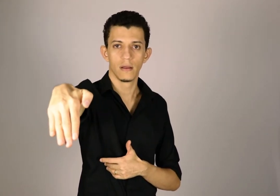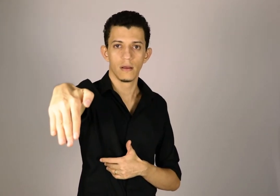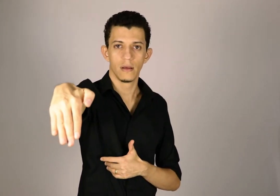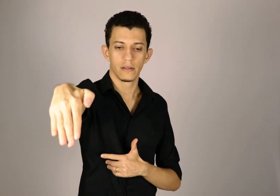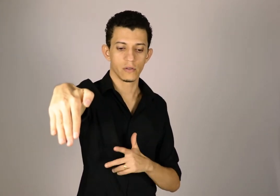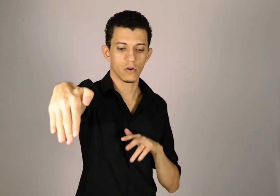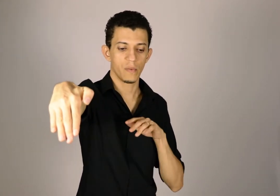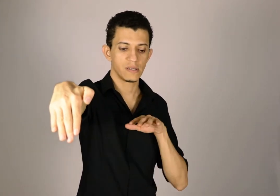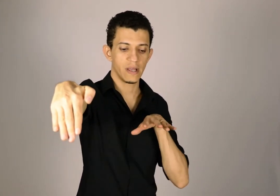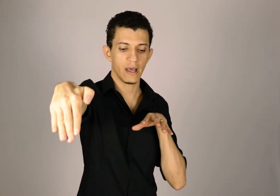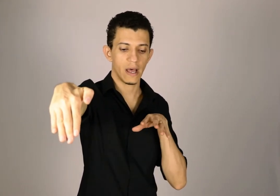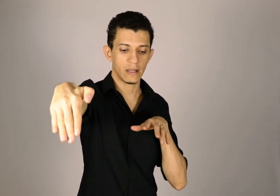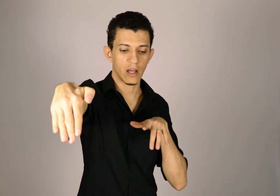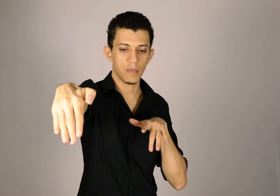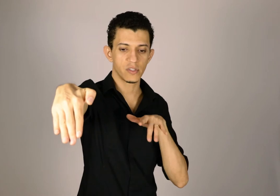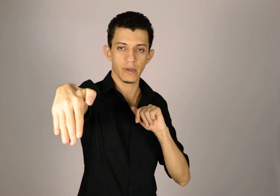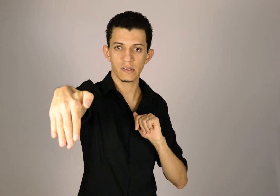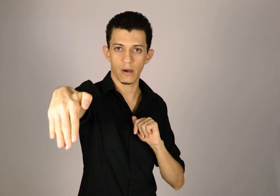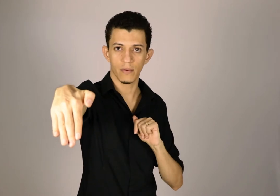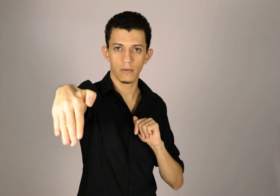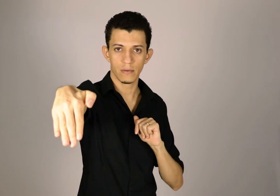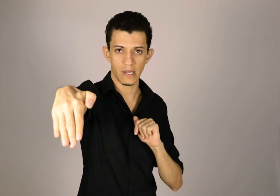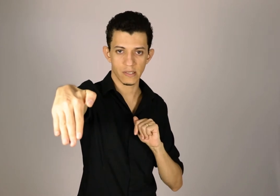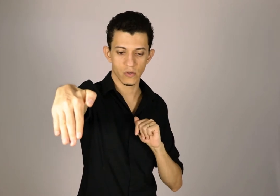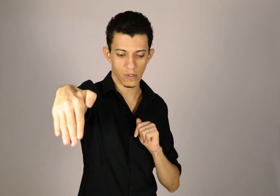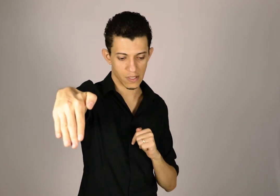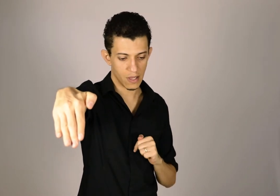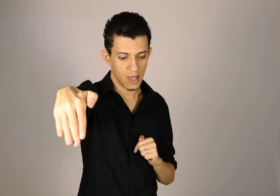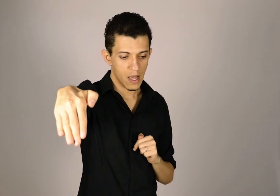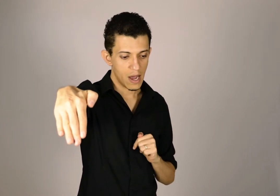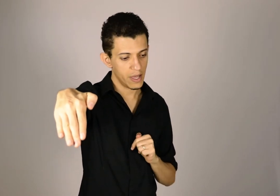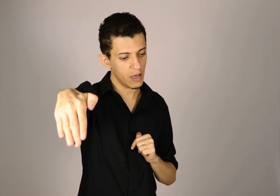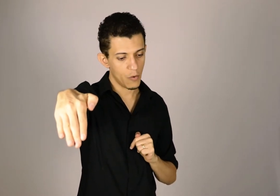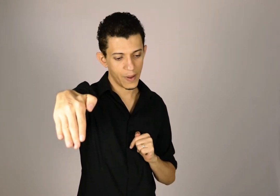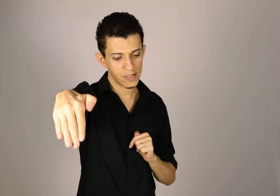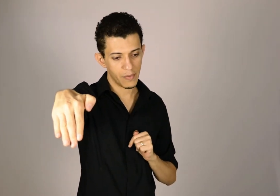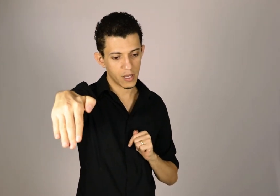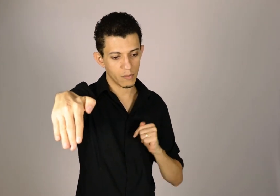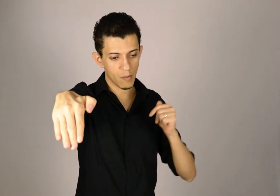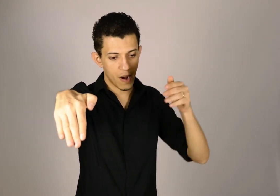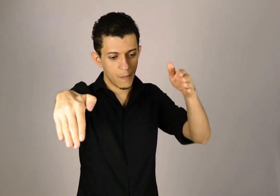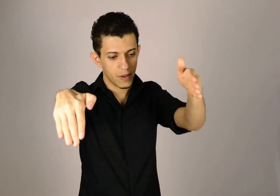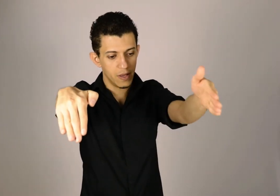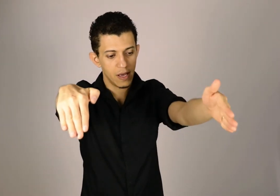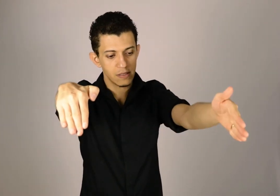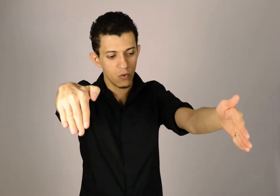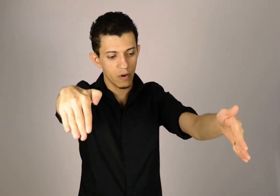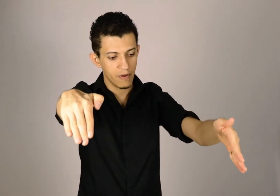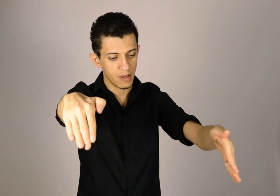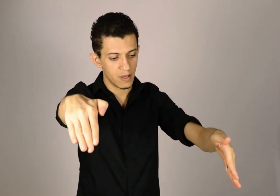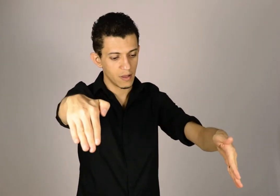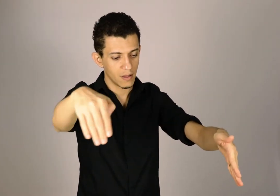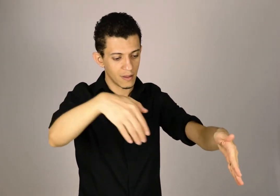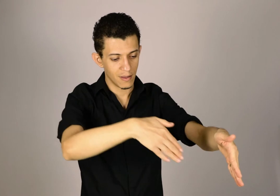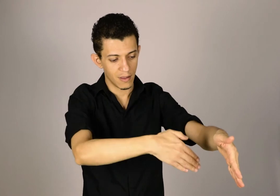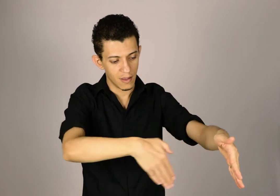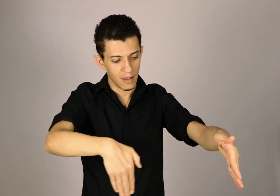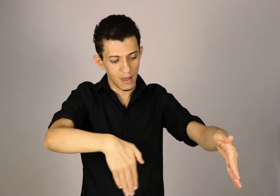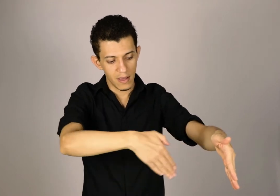Então eu já comecei a dar uma dimensão dessas ruas. Aí eu percebi aqui no meu mapa que essa rua vem aqui. E